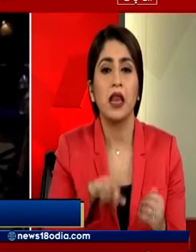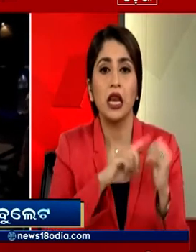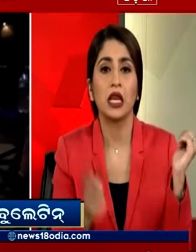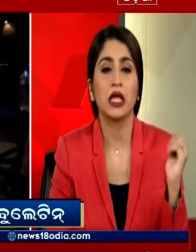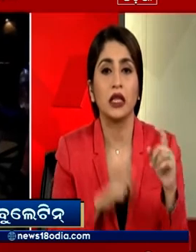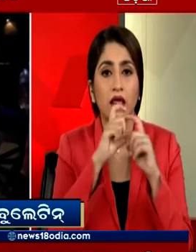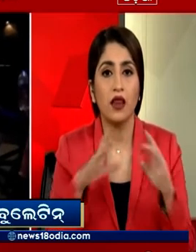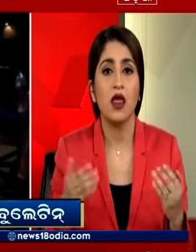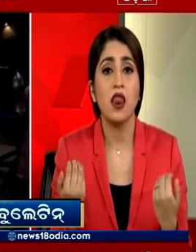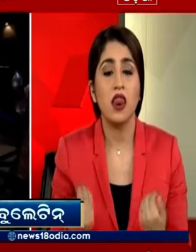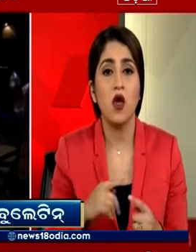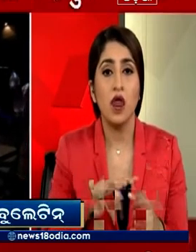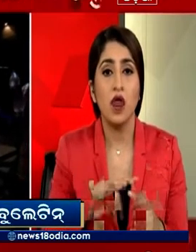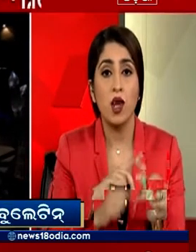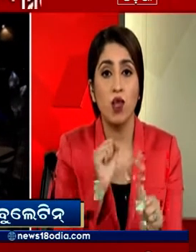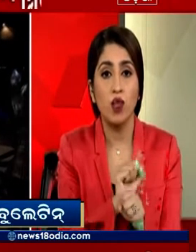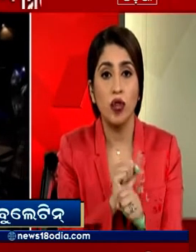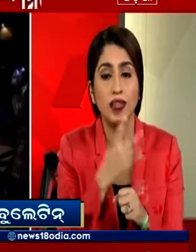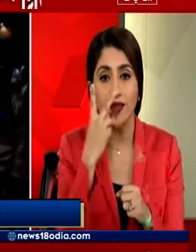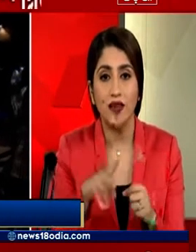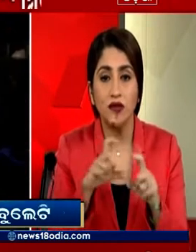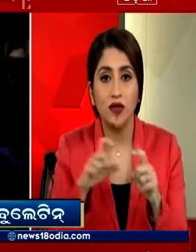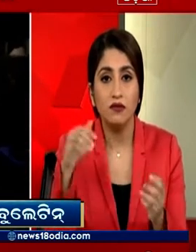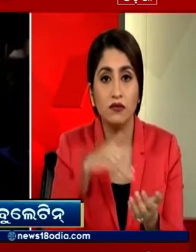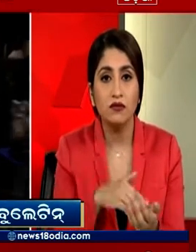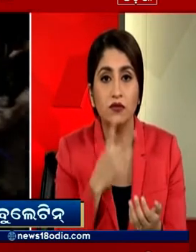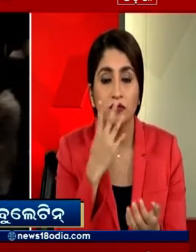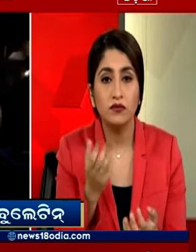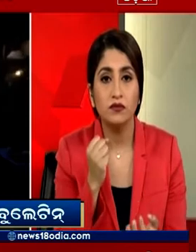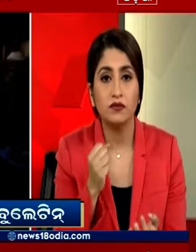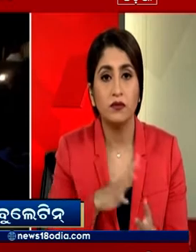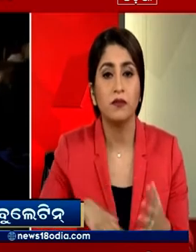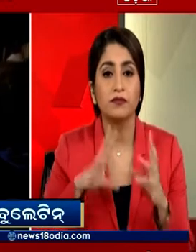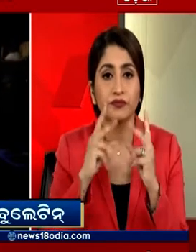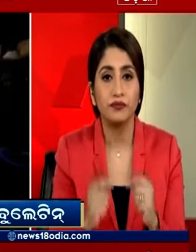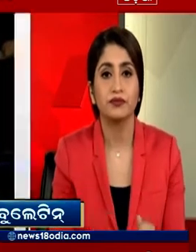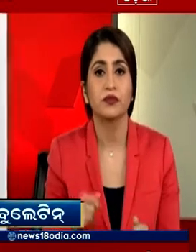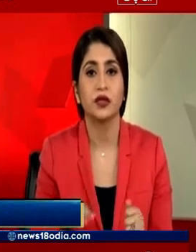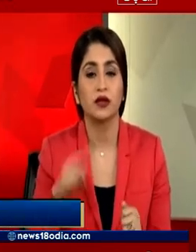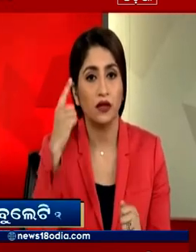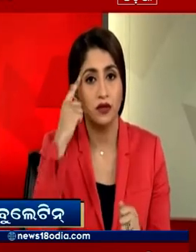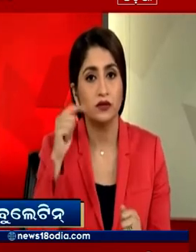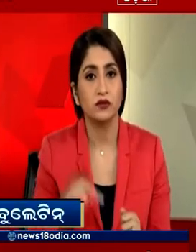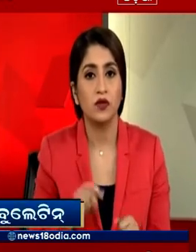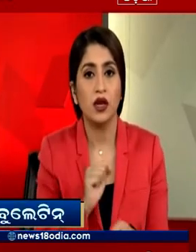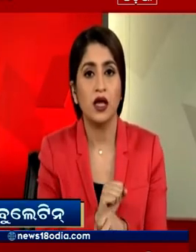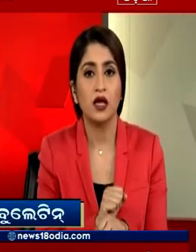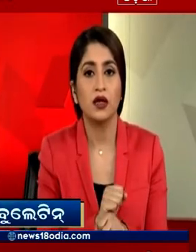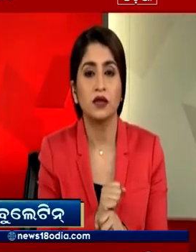हाला कि बाद में अंस ने मौके पर पहुँच कर मामले को स्धा करवाया और पिटाई करने वाले लड़कों को अपने साथ ले गई